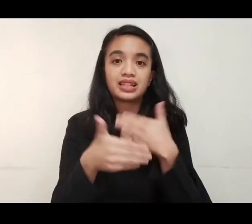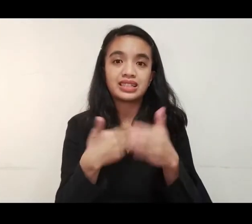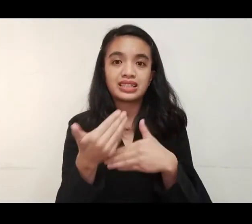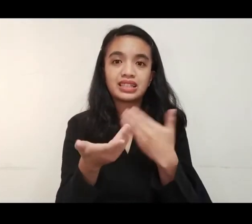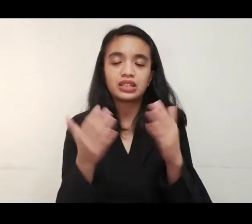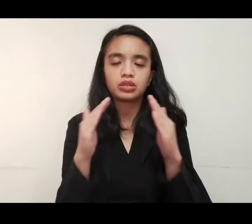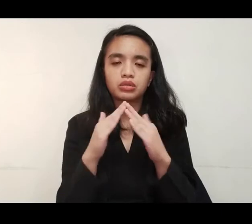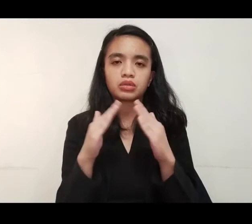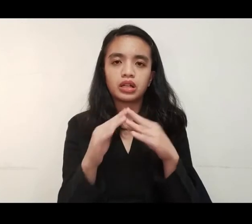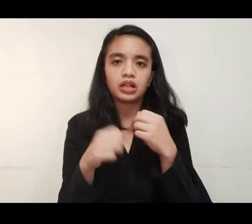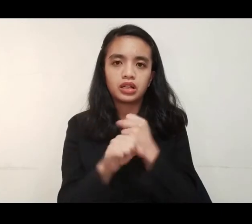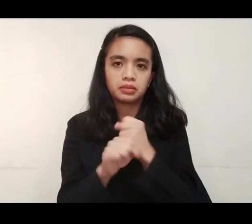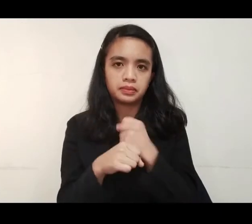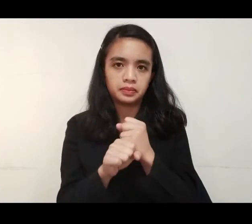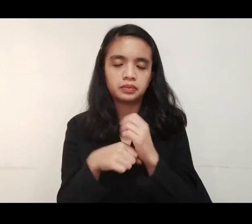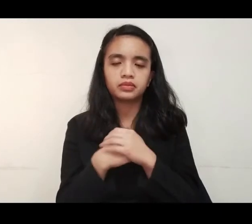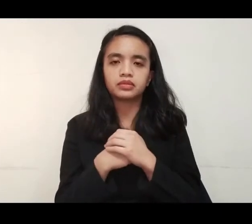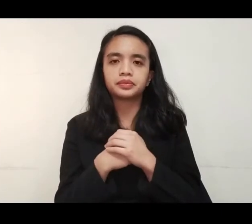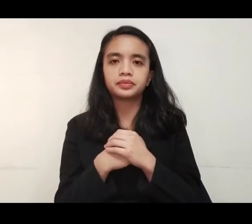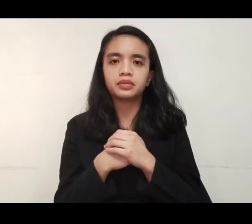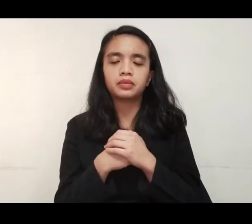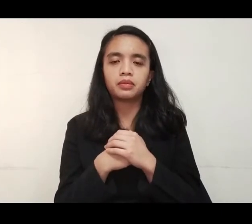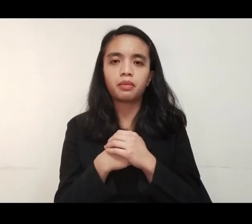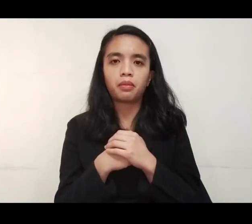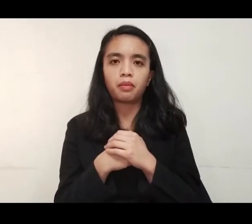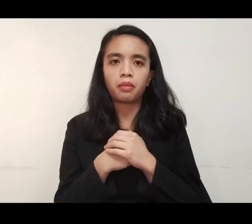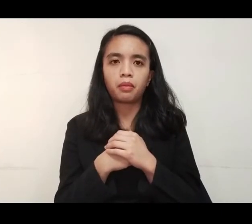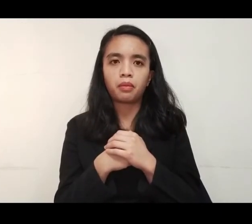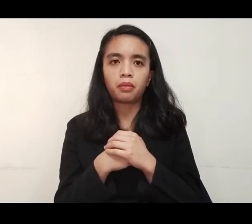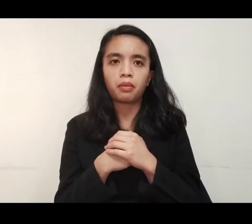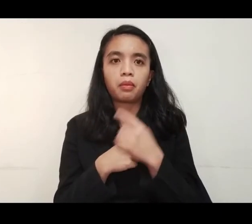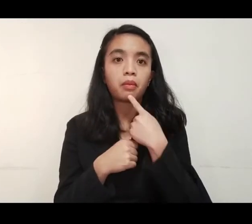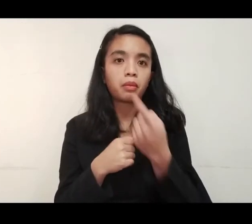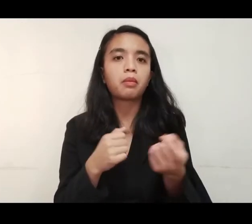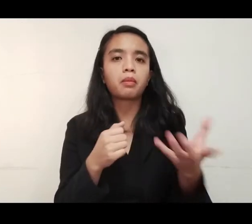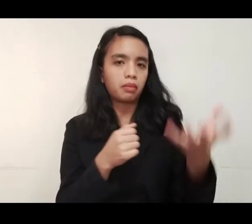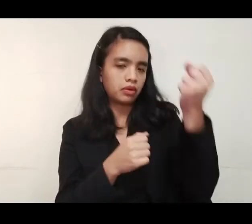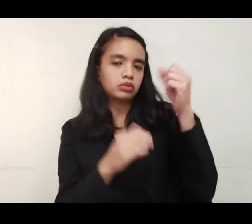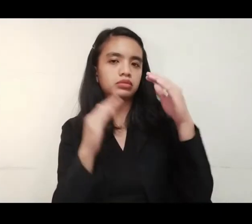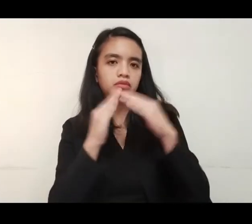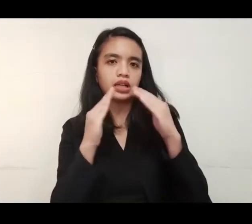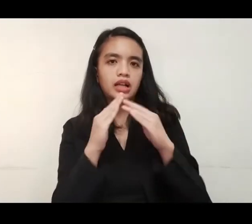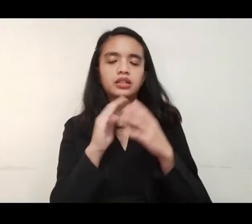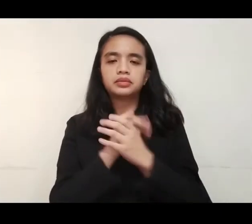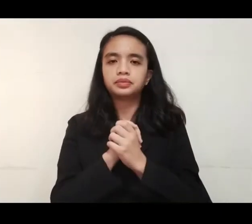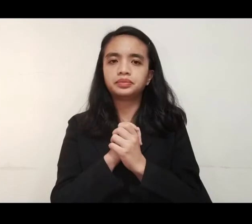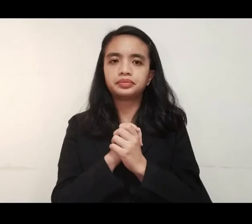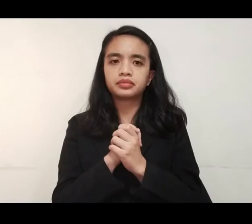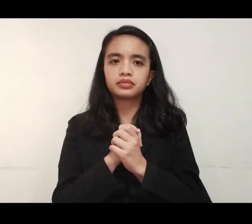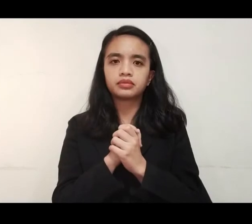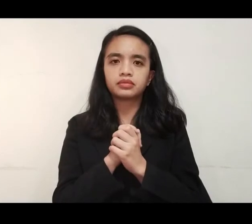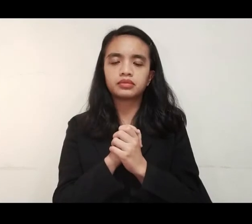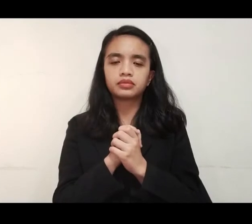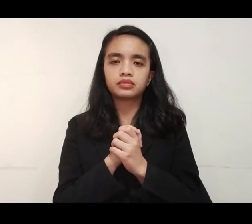traces ng bahay na ginagawa niya. Parang bahay na rin daw nila yun.